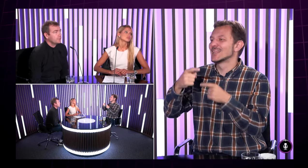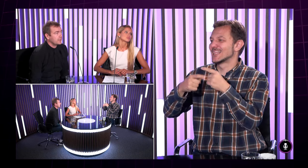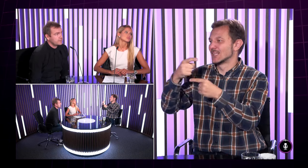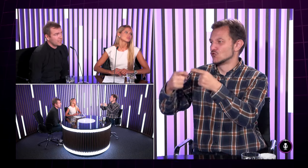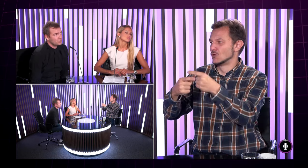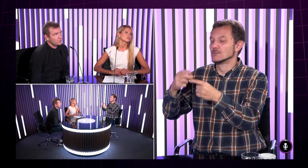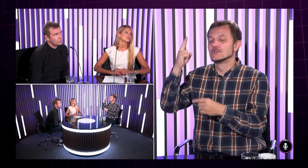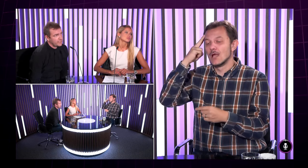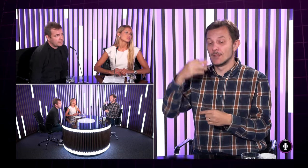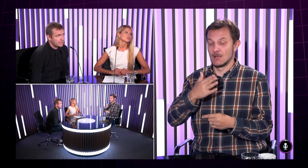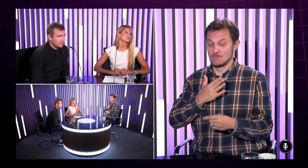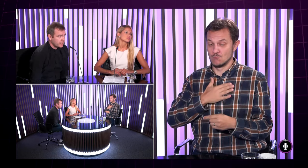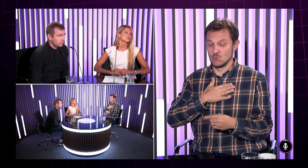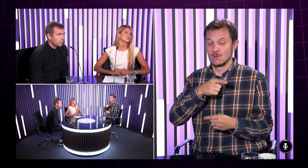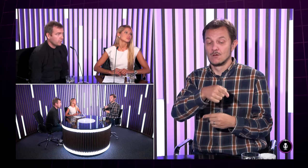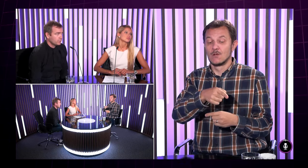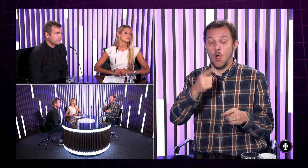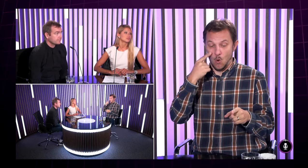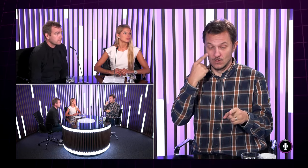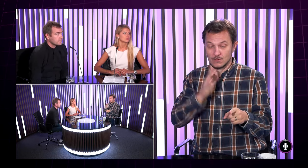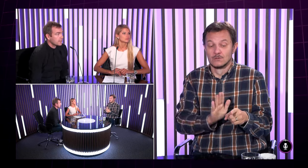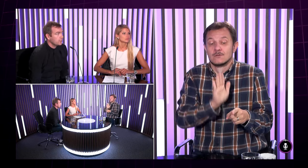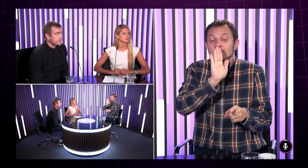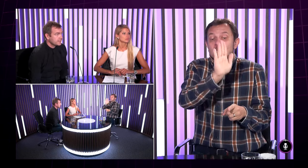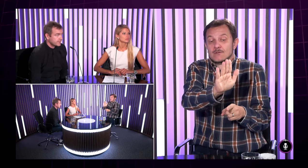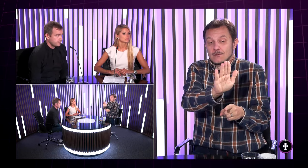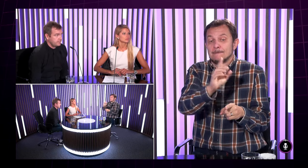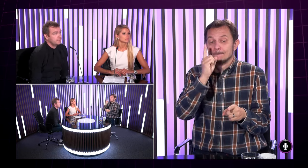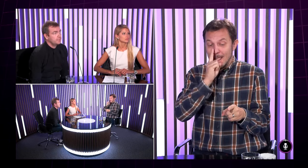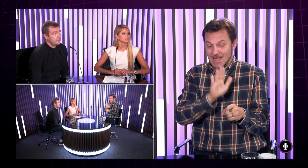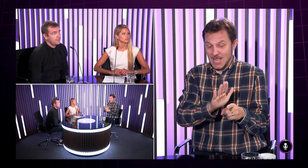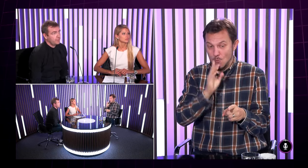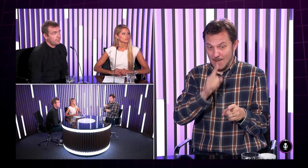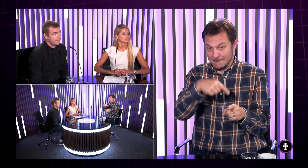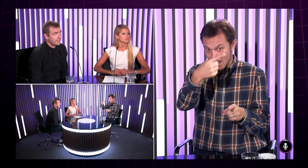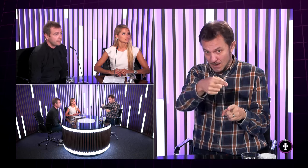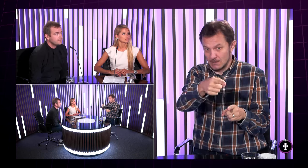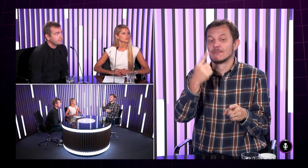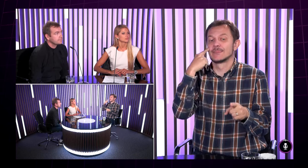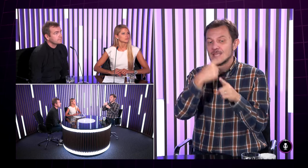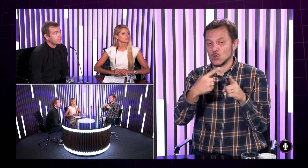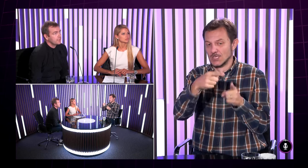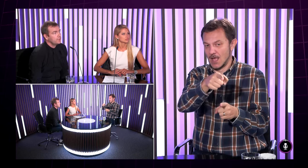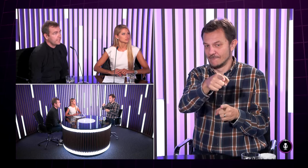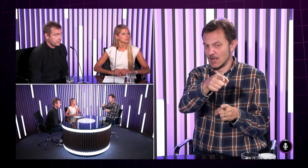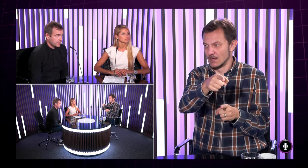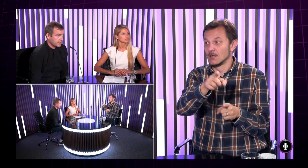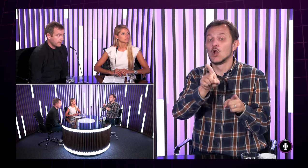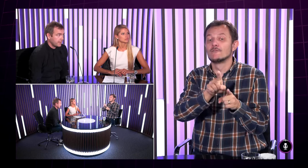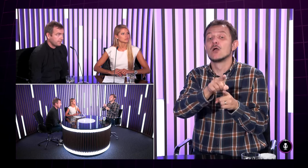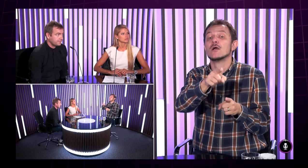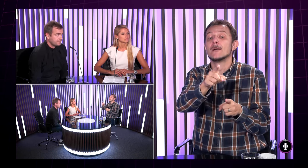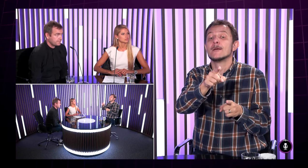odkiaľ mám stratu sluchu, tak ja mám z genetického dôvodu. Otec, jeho mamina, ona